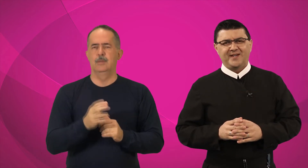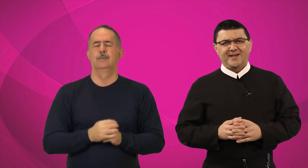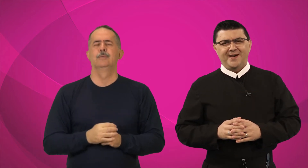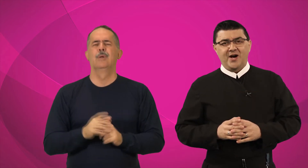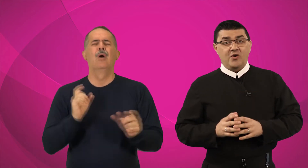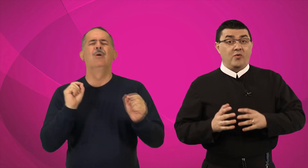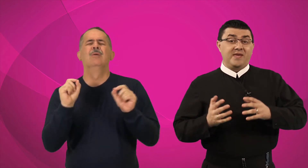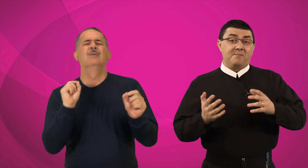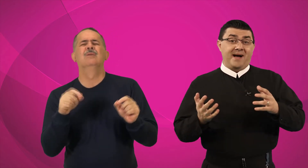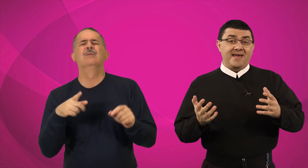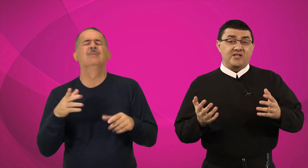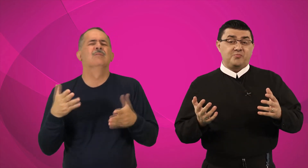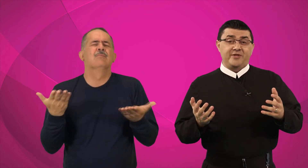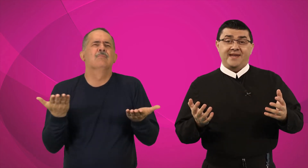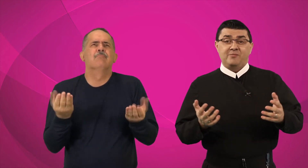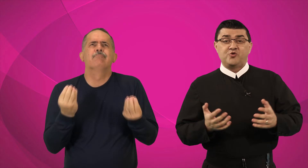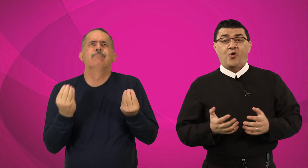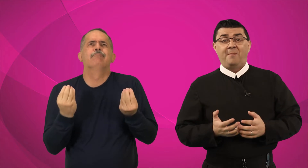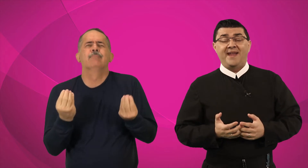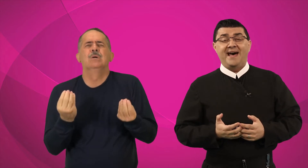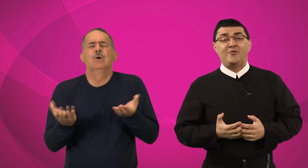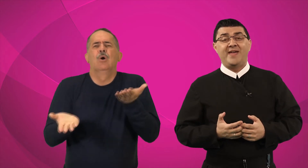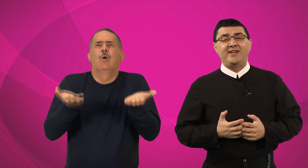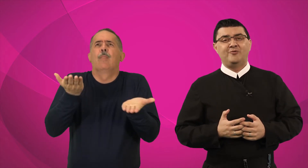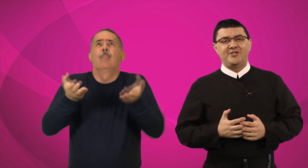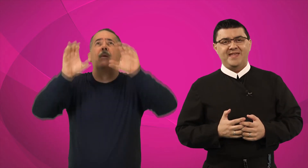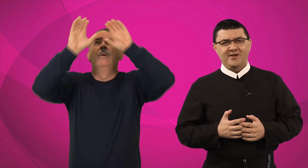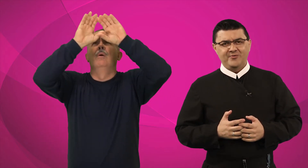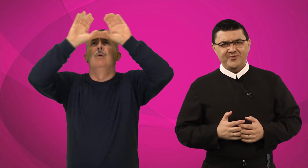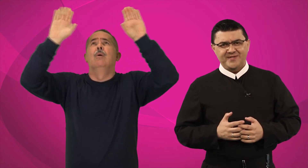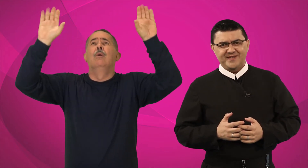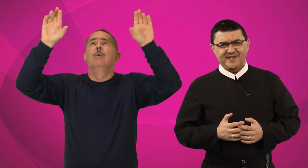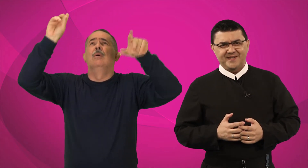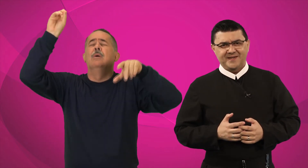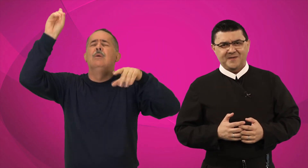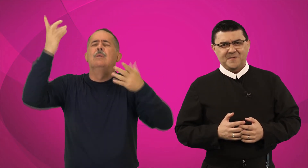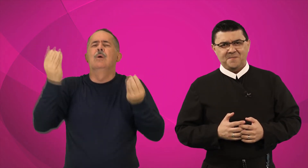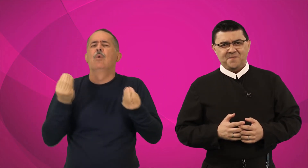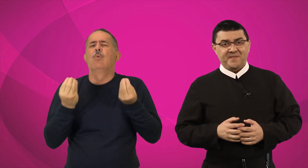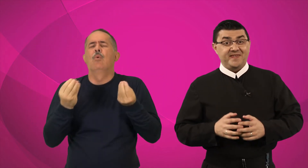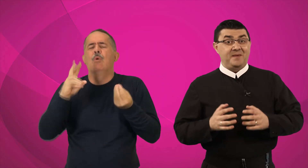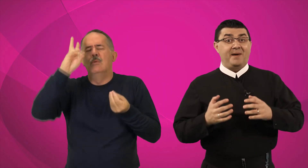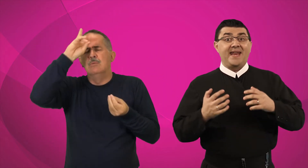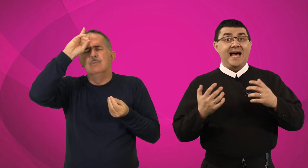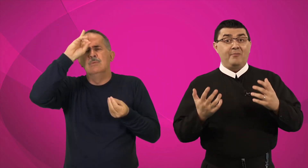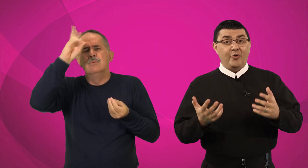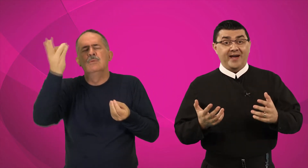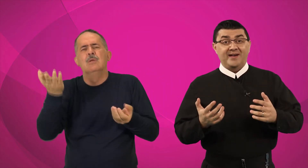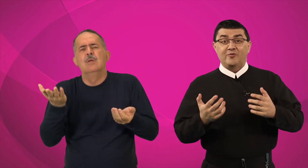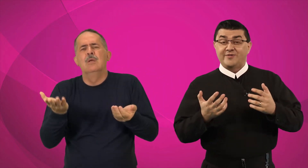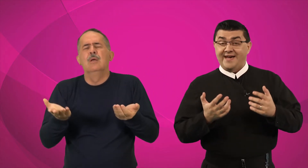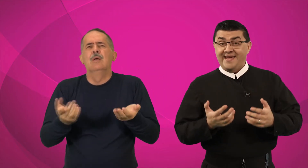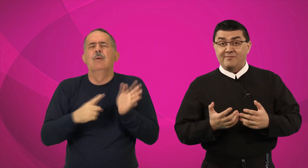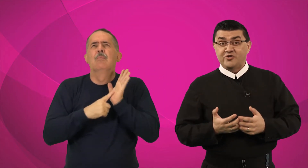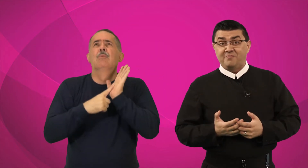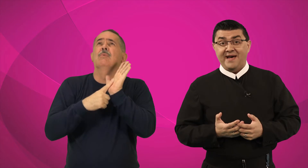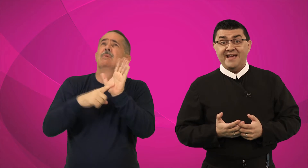Com que mais poderemos comparar o reino de Deus? Que parábola usaremos para